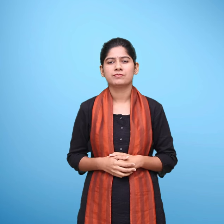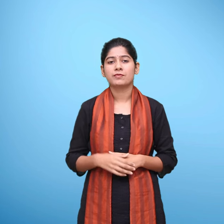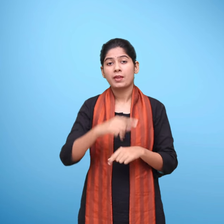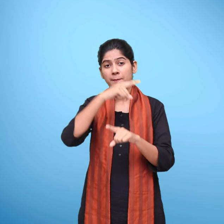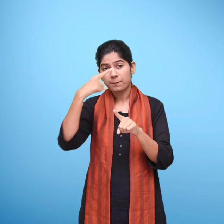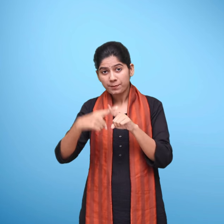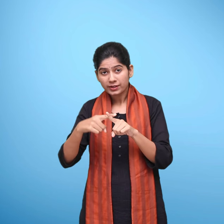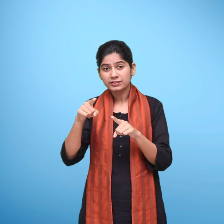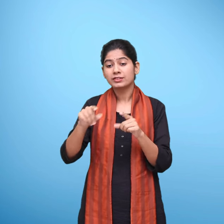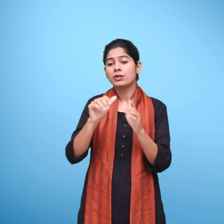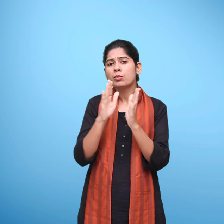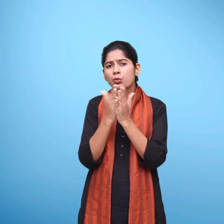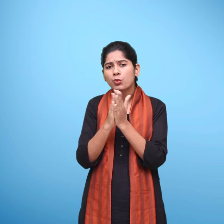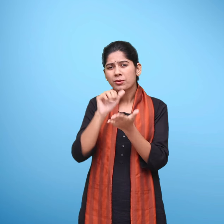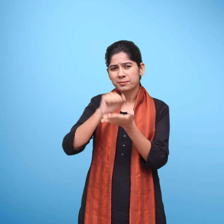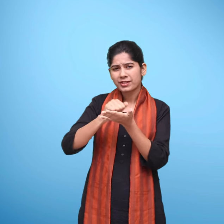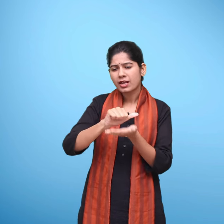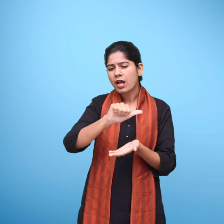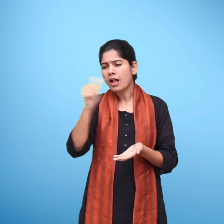और श्याम पट पुस्तक से